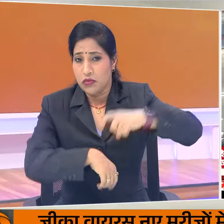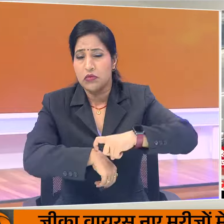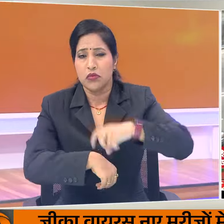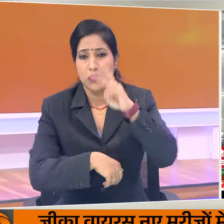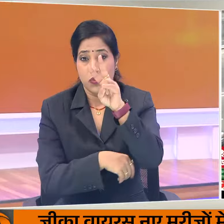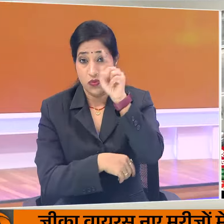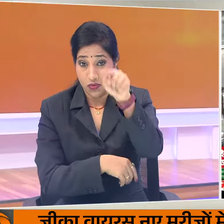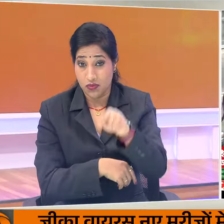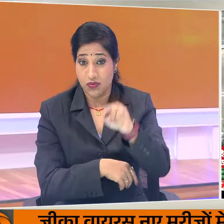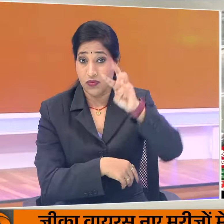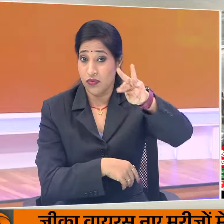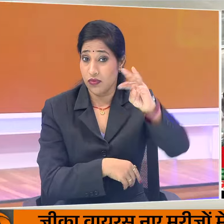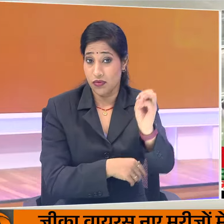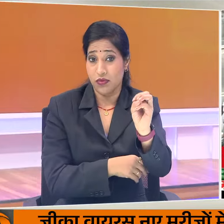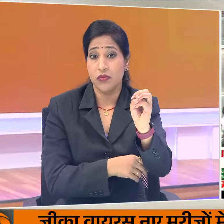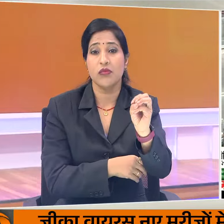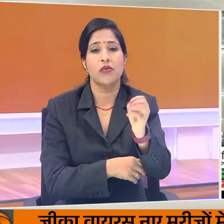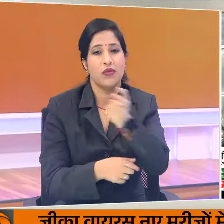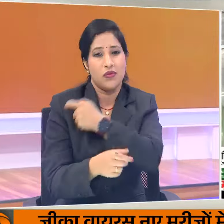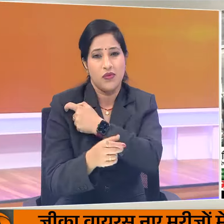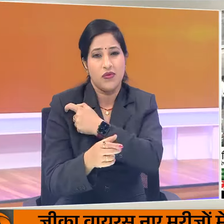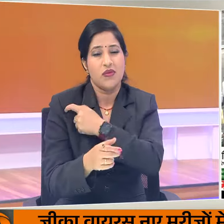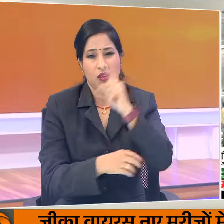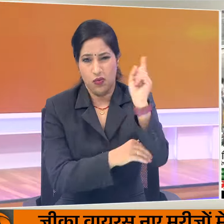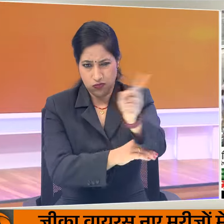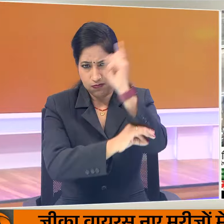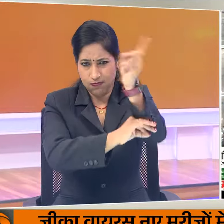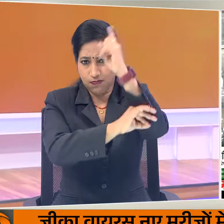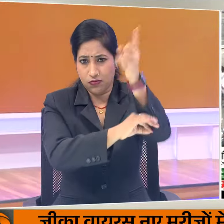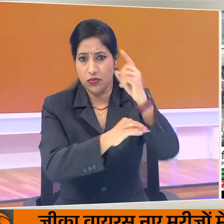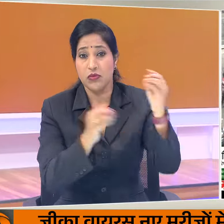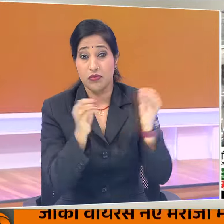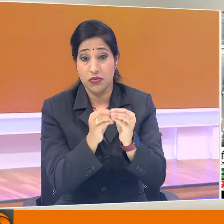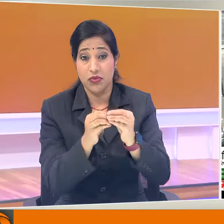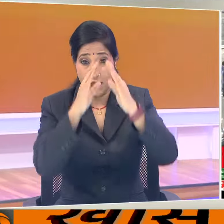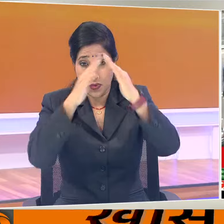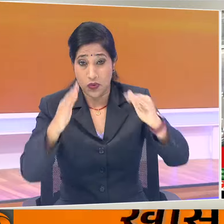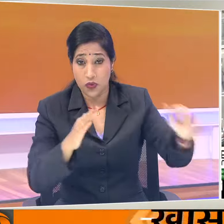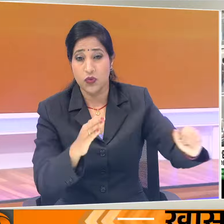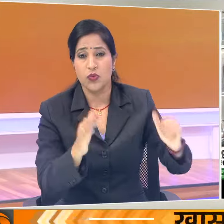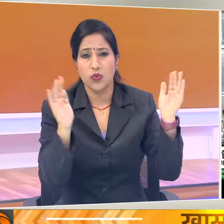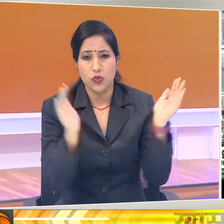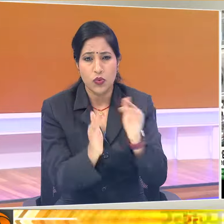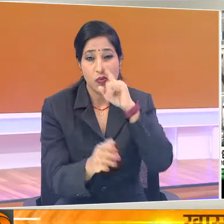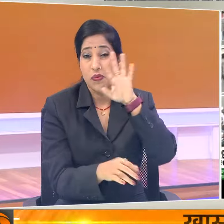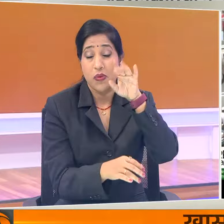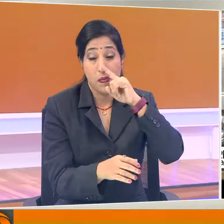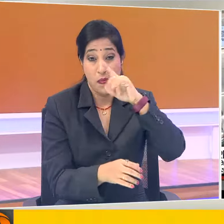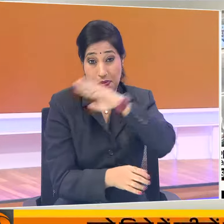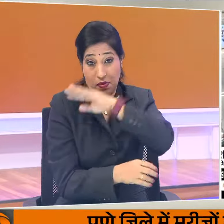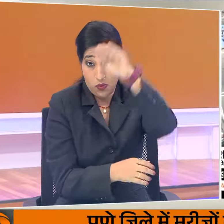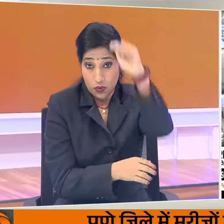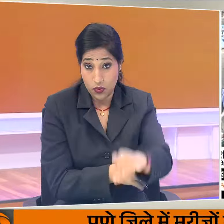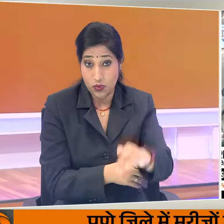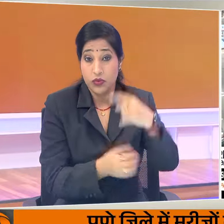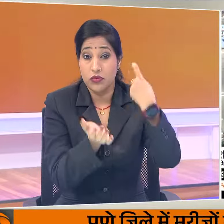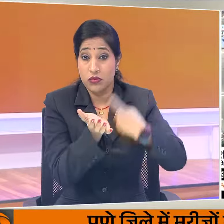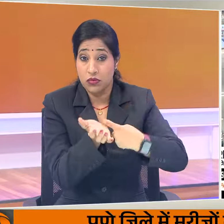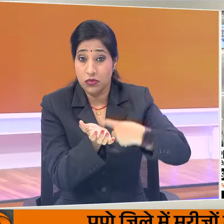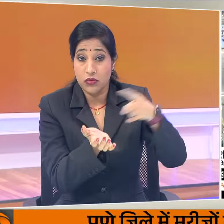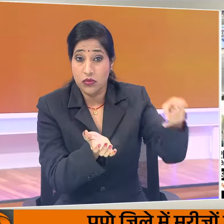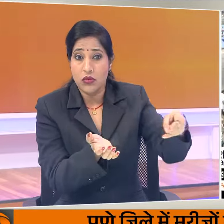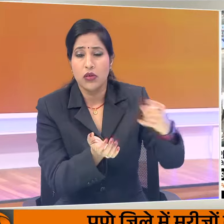धाई बजे एक सैन हलिकाप्टर से बंग भवन से अपनी छोटी बहन शेक रहाना के साथ